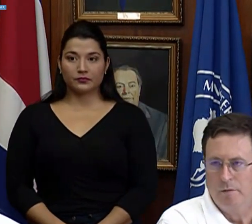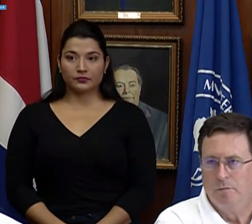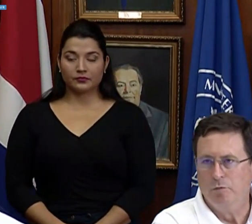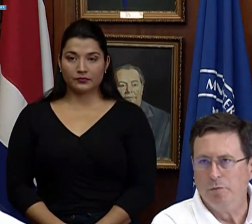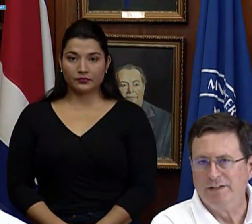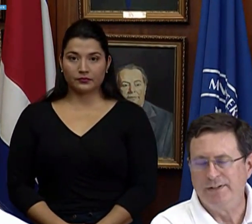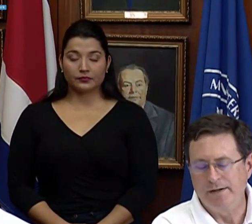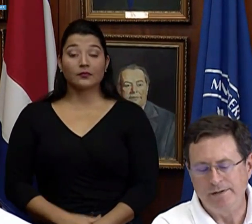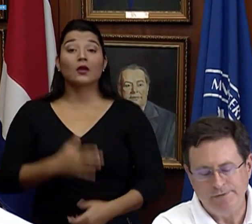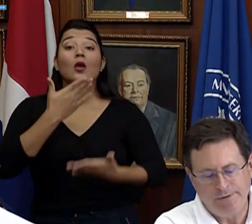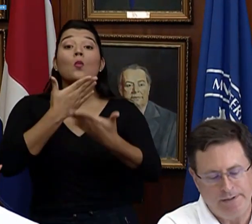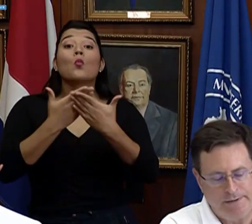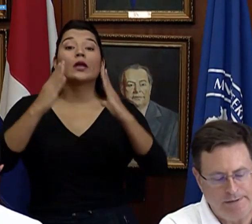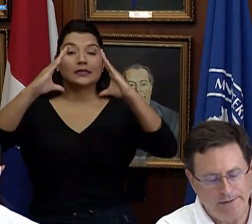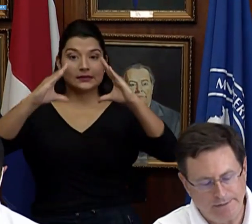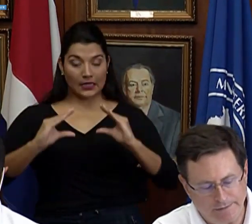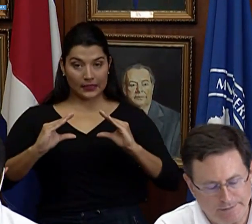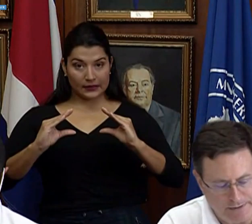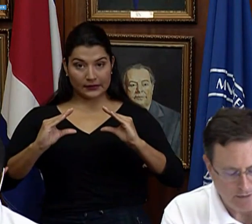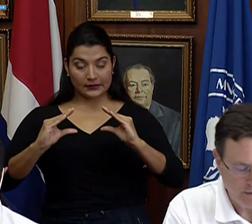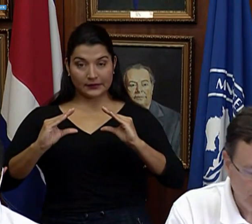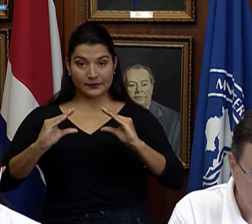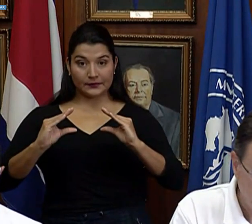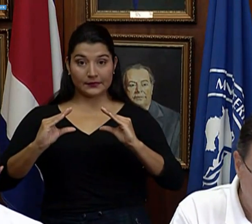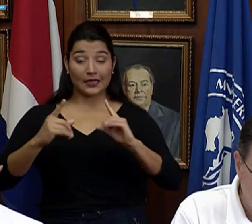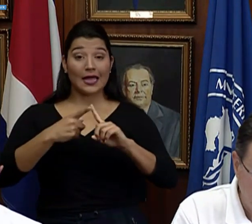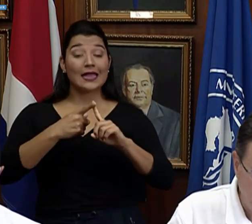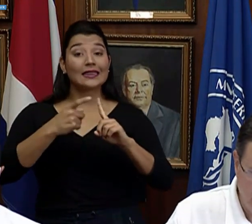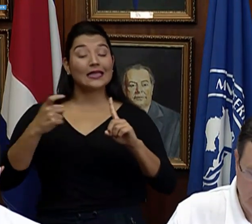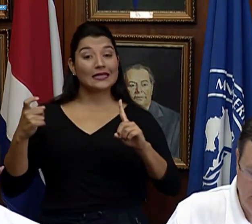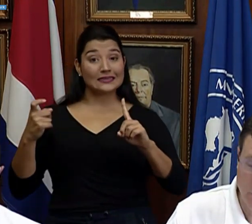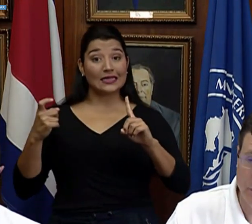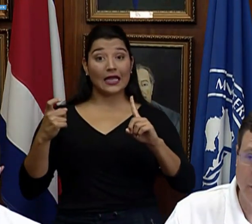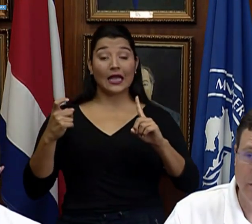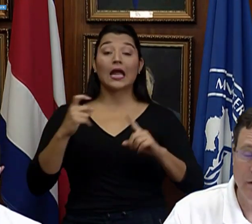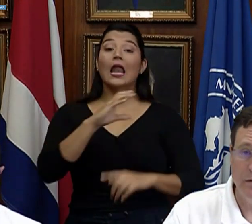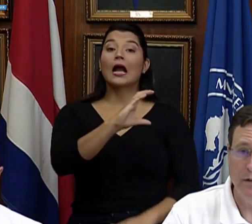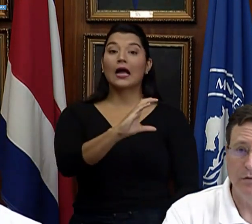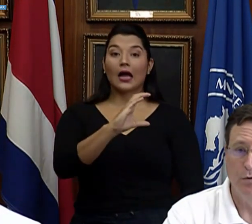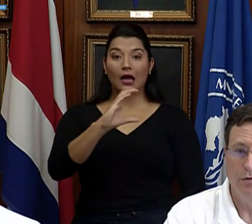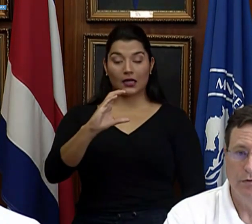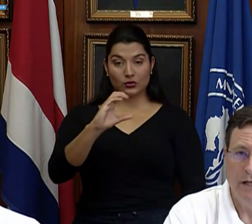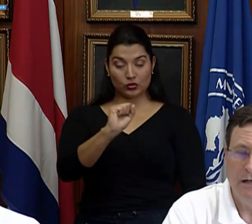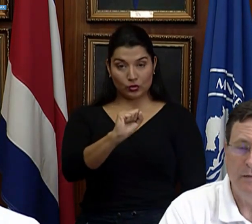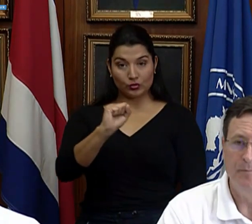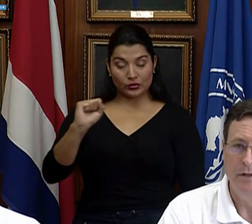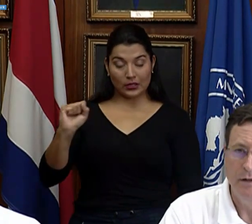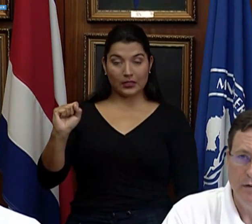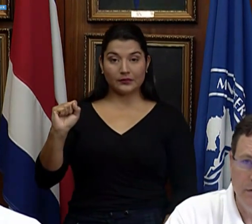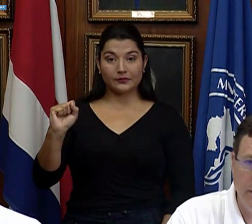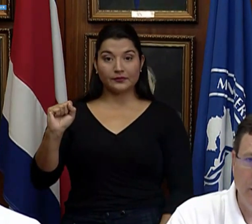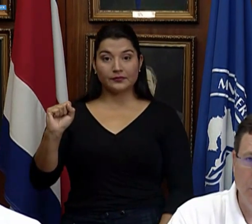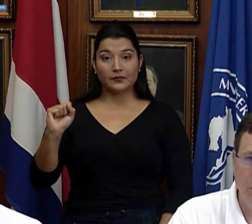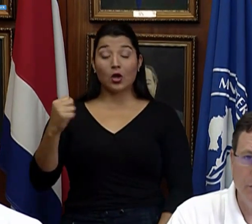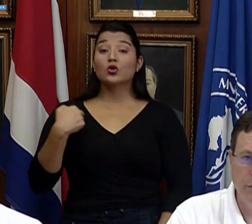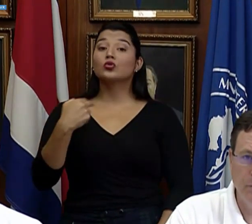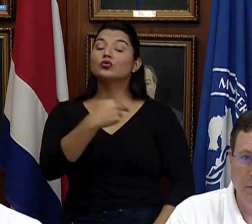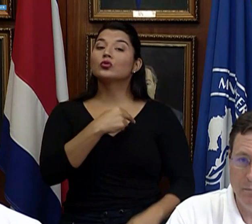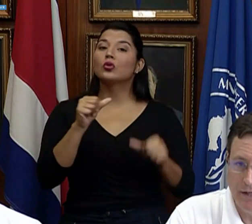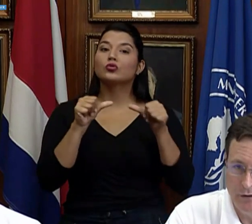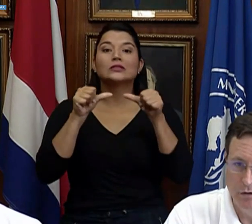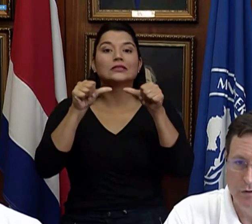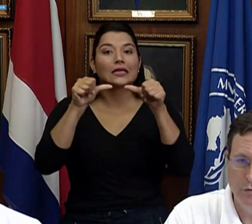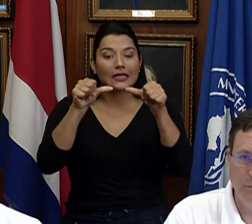Muy buenas tardes. Desde la Caja Costarricense de Seguro Social, seguimos